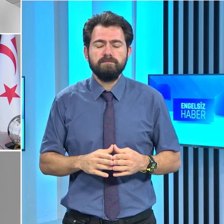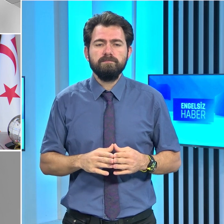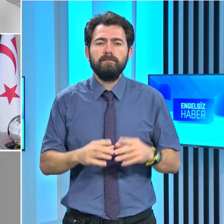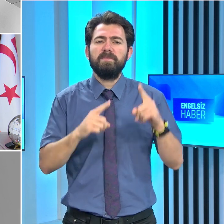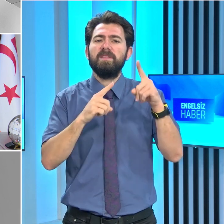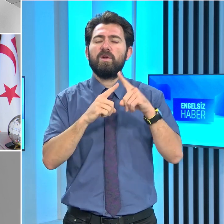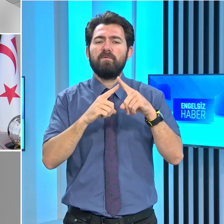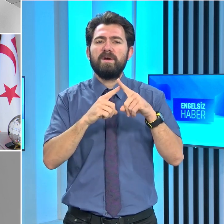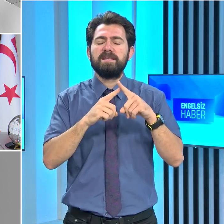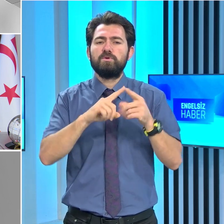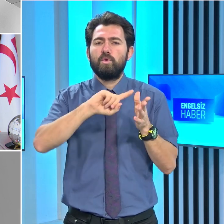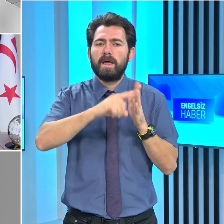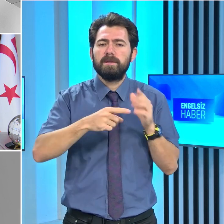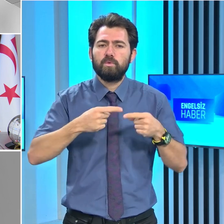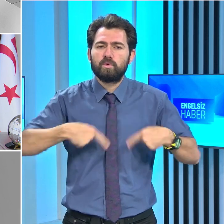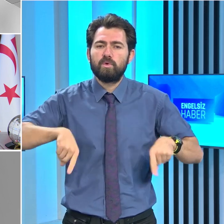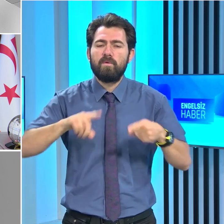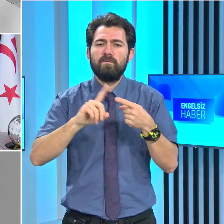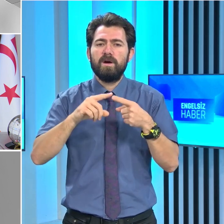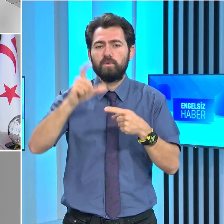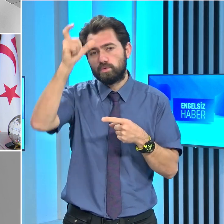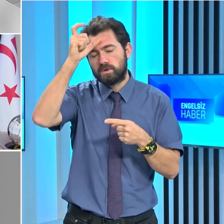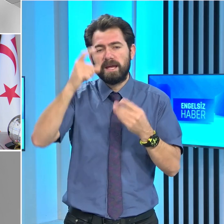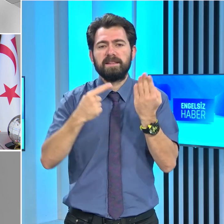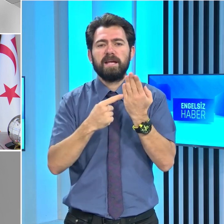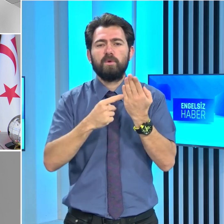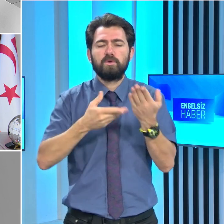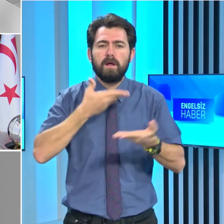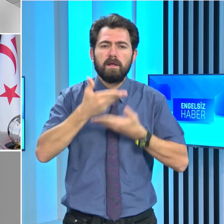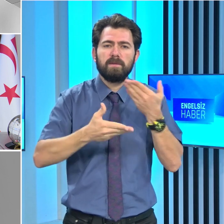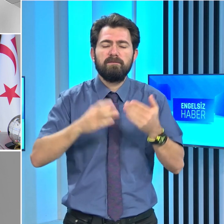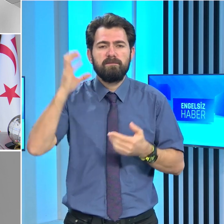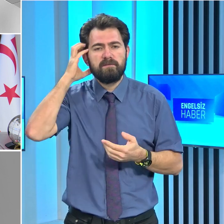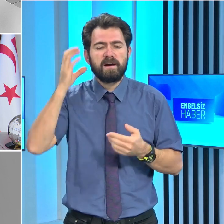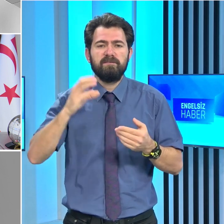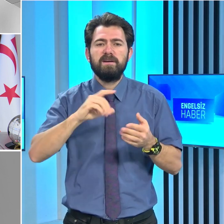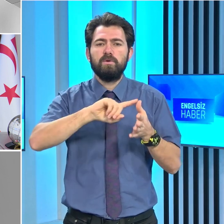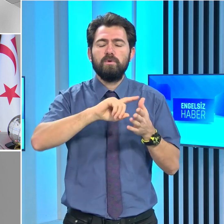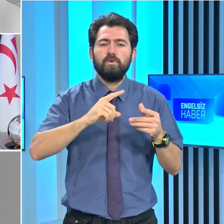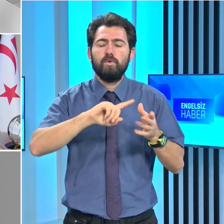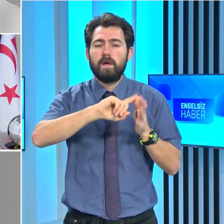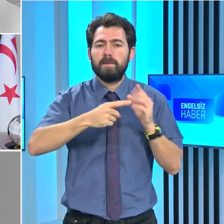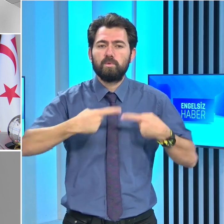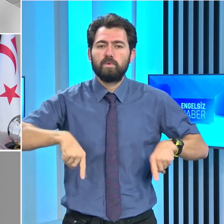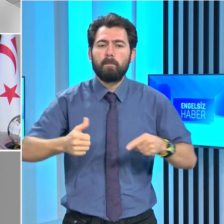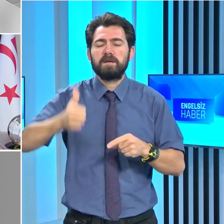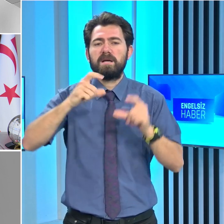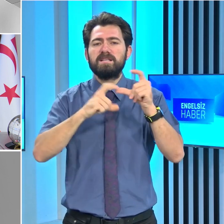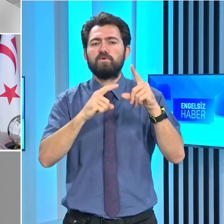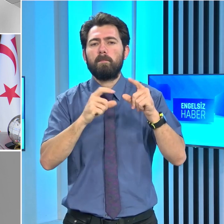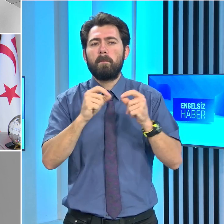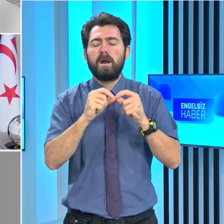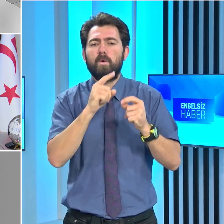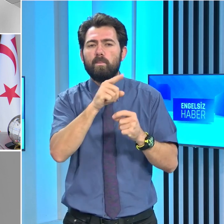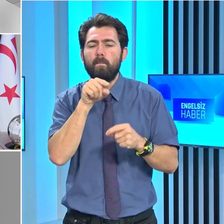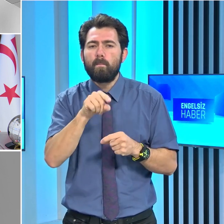Teknofest Yönetim Kurulu ve Türkiye Teknoloji Tanıtım Vakfı Mütevveli Heyeti Başkanı Selçuk Bayraktar'a, bu önemli